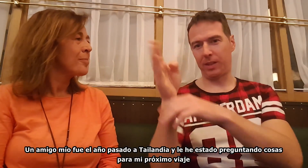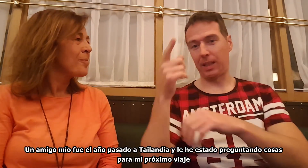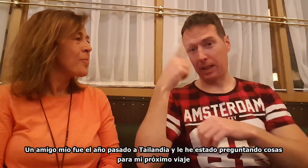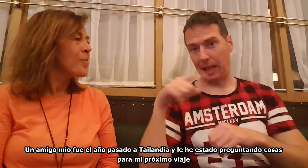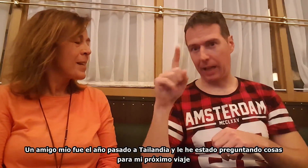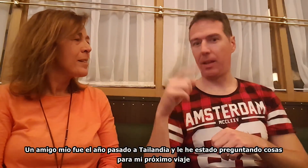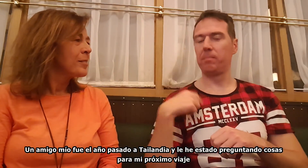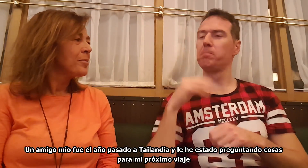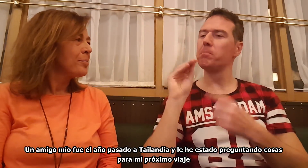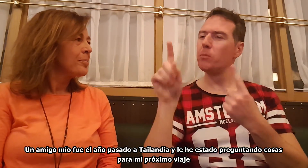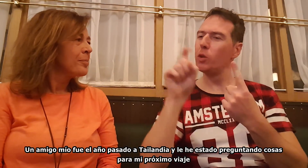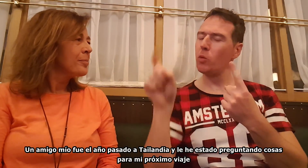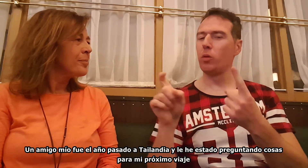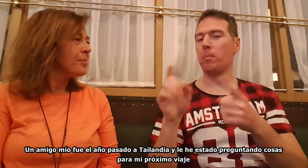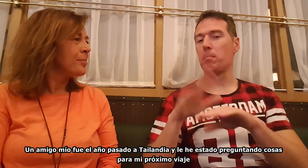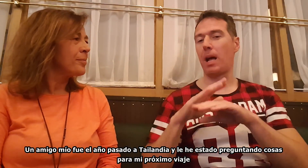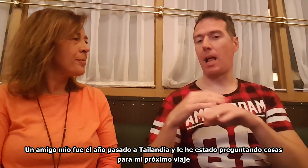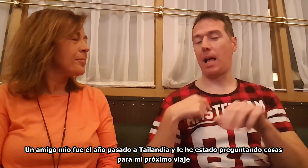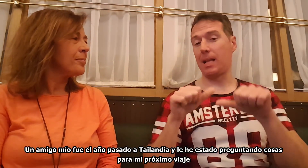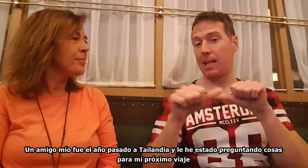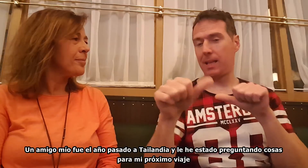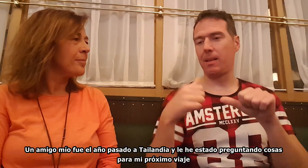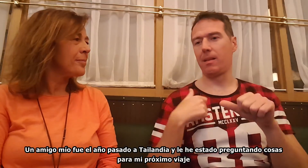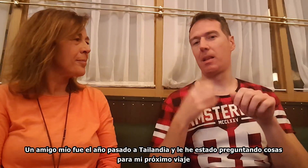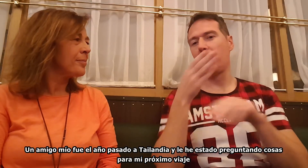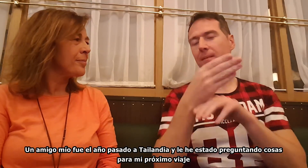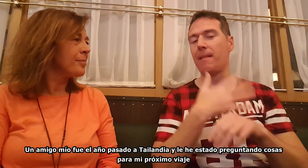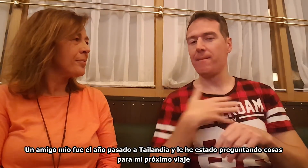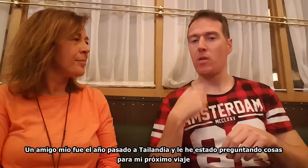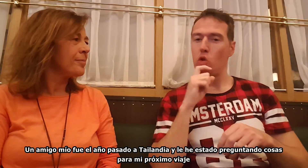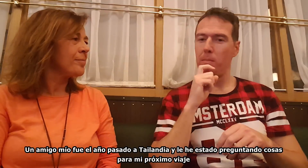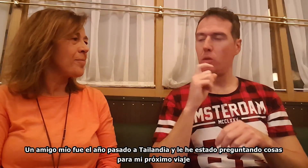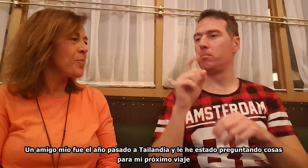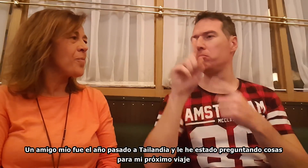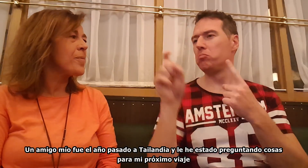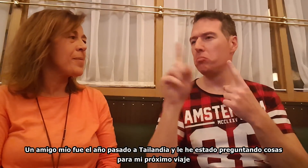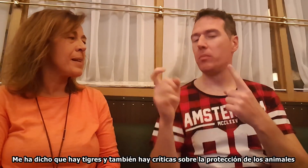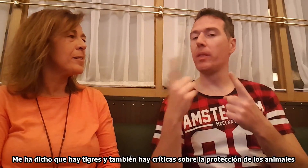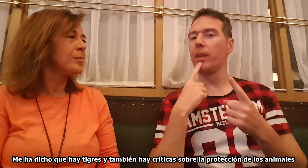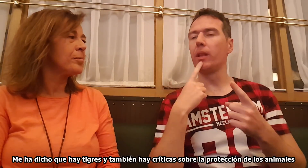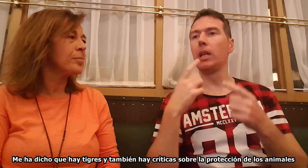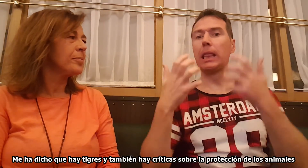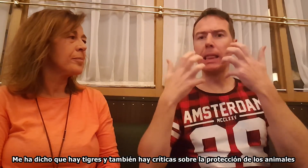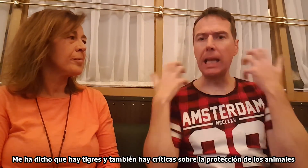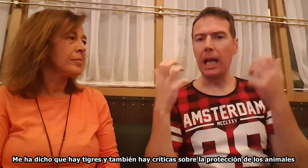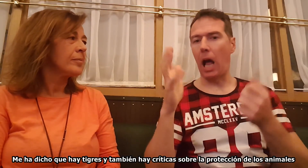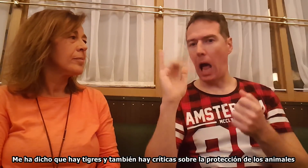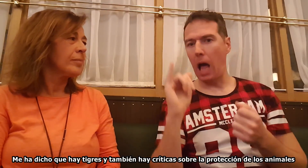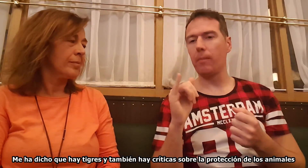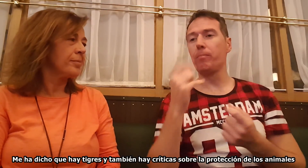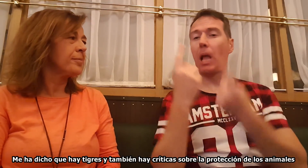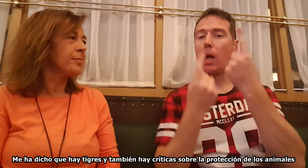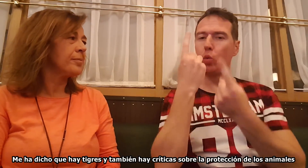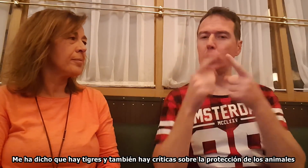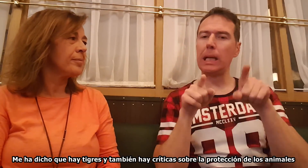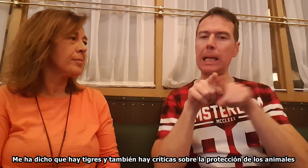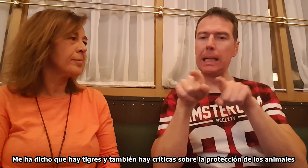pasado a Tailandia. Y le he estado preguntando cosas para mi próximo viaje. Me ha dicho que hay tigres y también hay